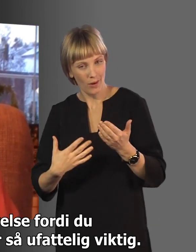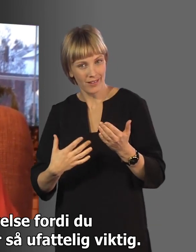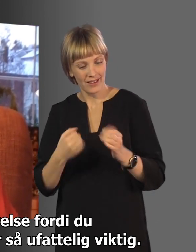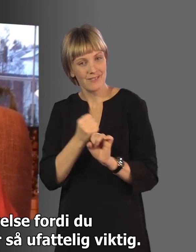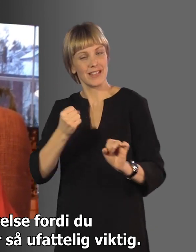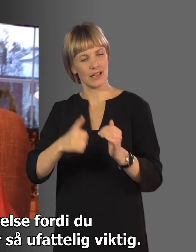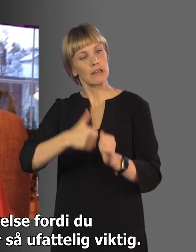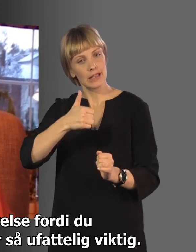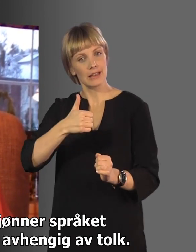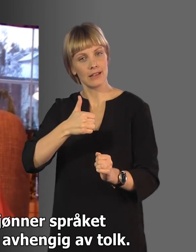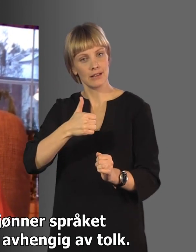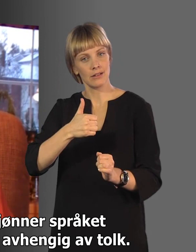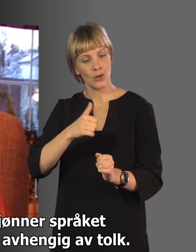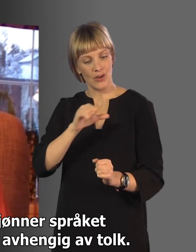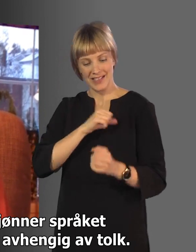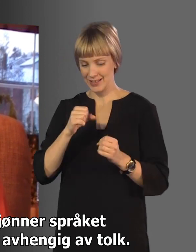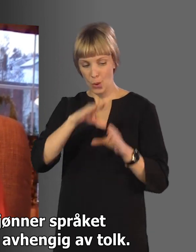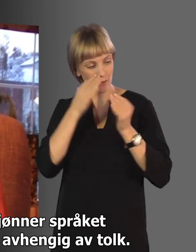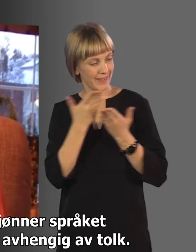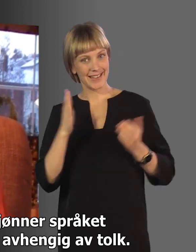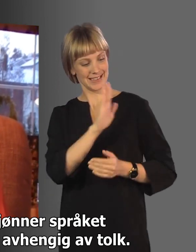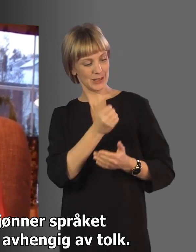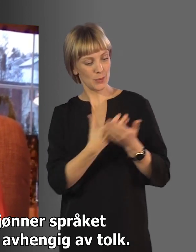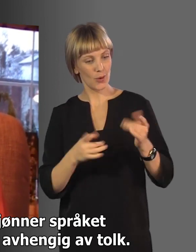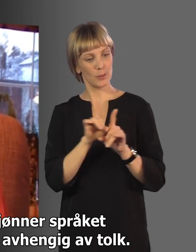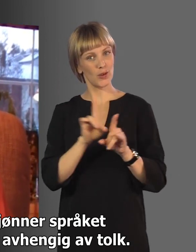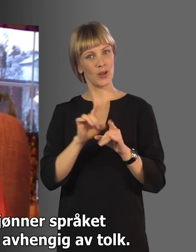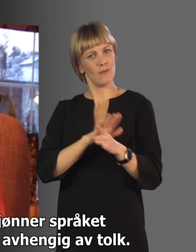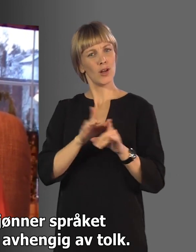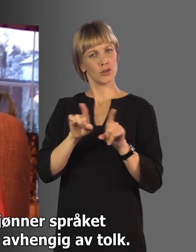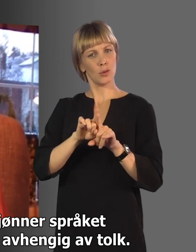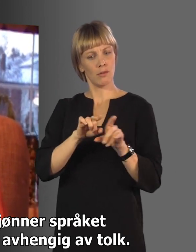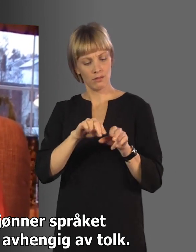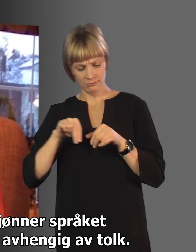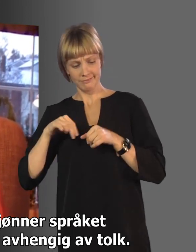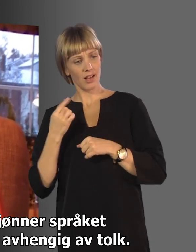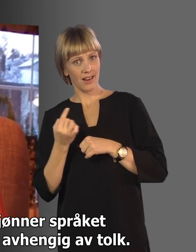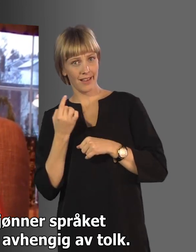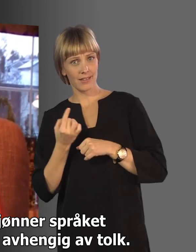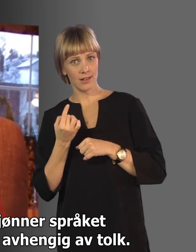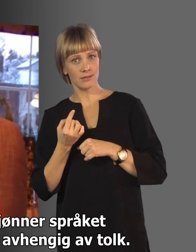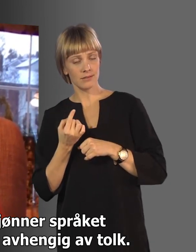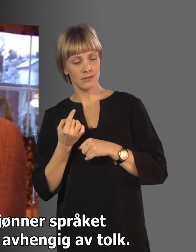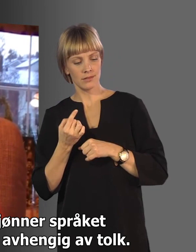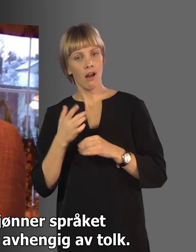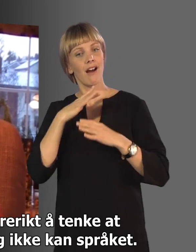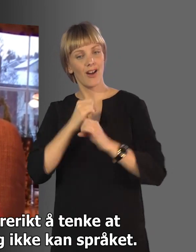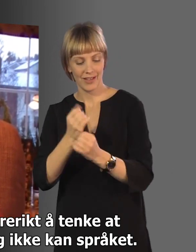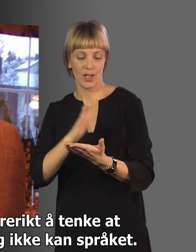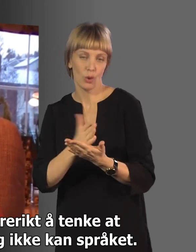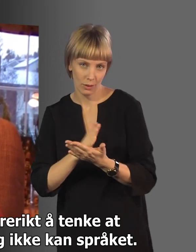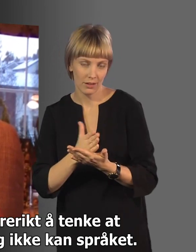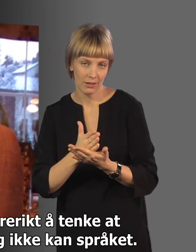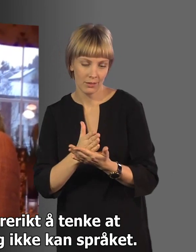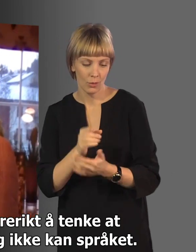språket er så ufattelig viktig. Når du skjønner språket, så blir du litt utenfor og blir avhengig av tolk.